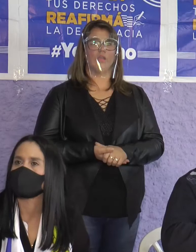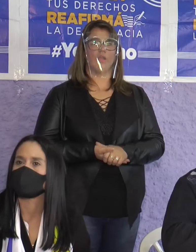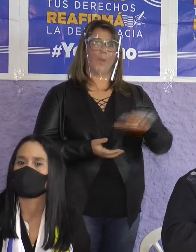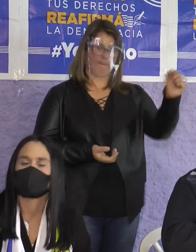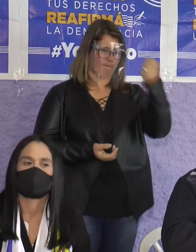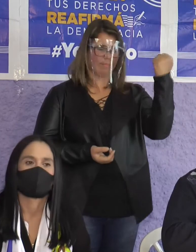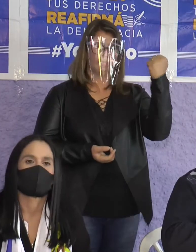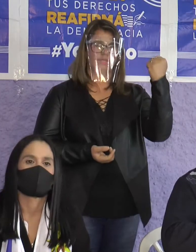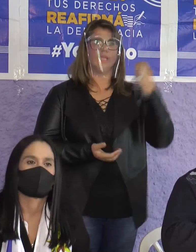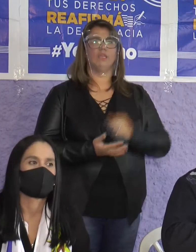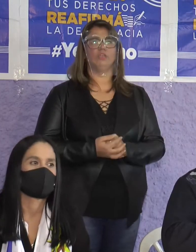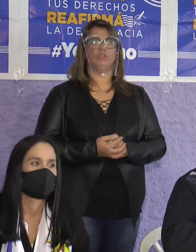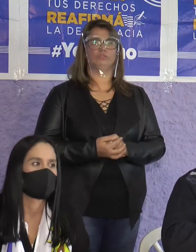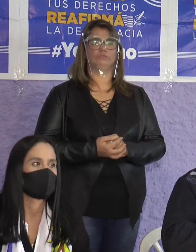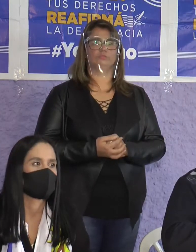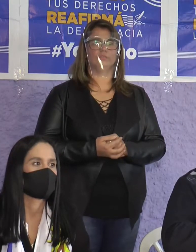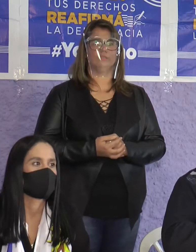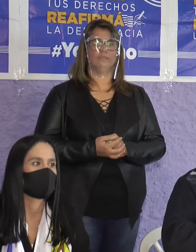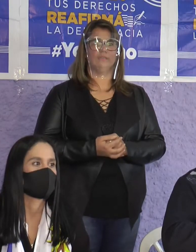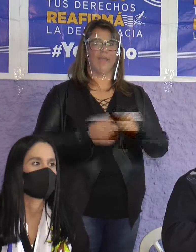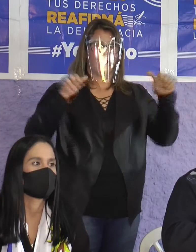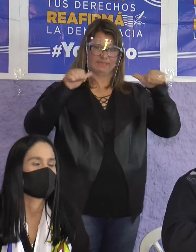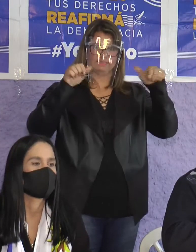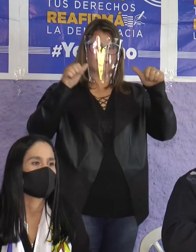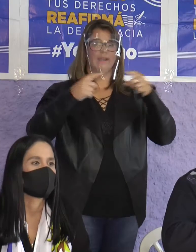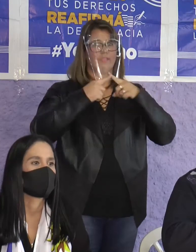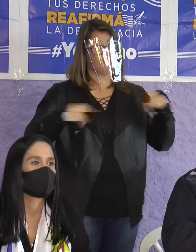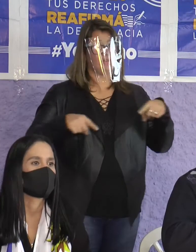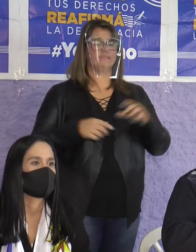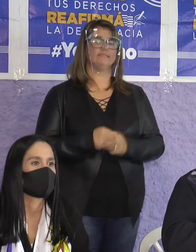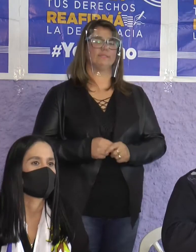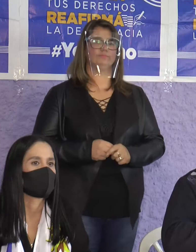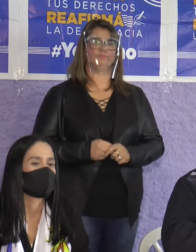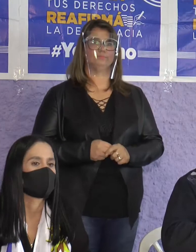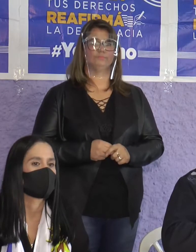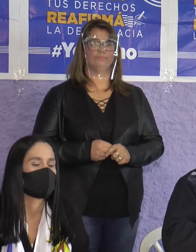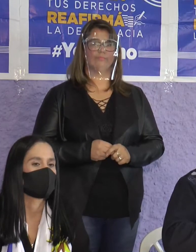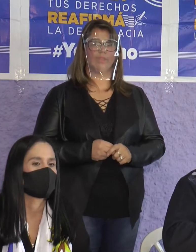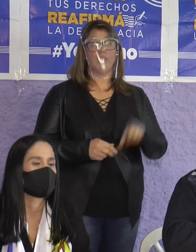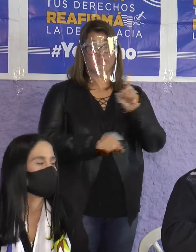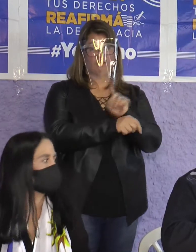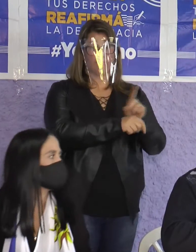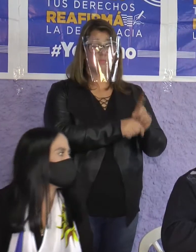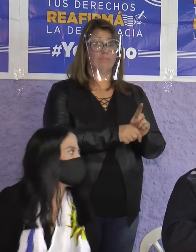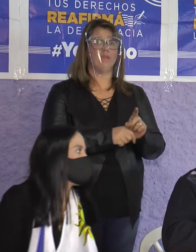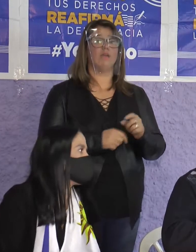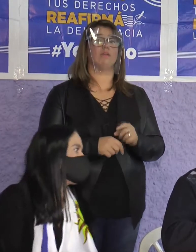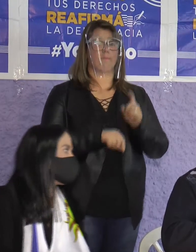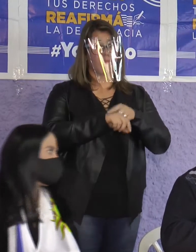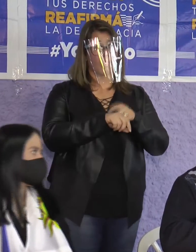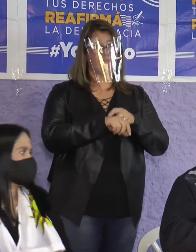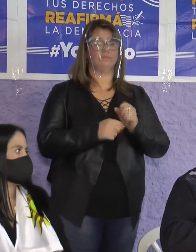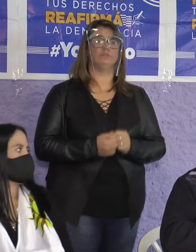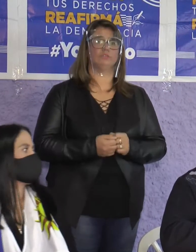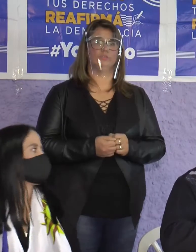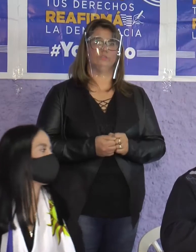catalogado muchos se concrete porque desde el primer momento el objetivo propuesto